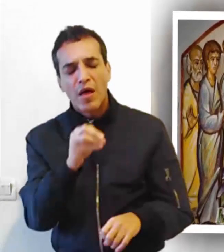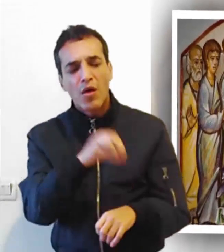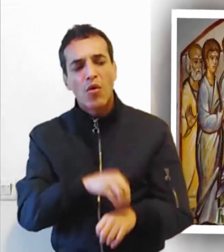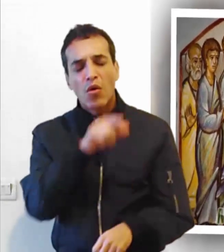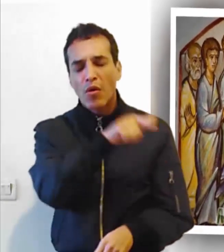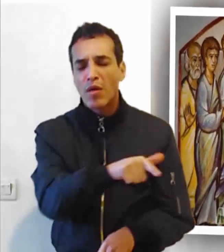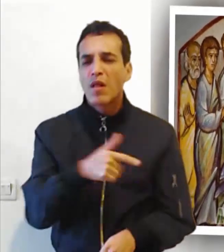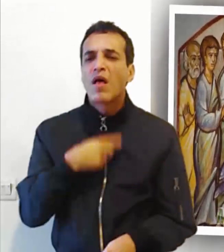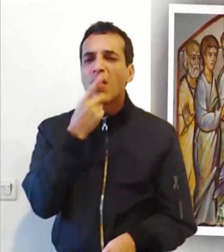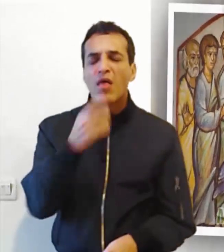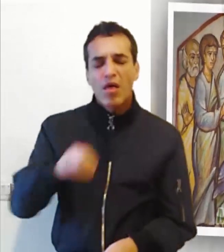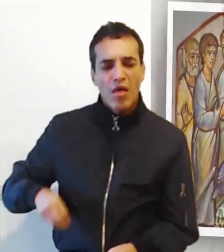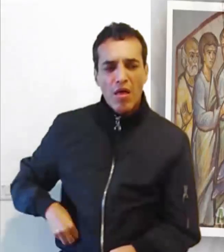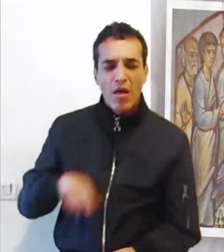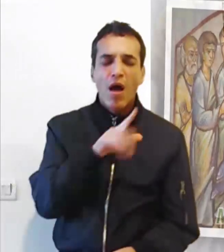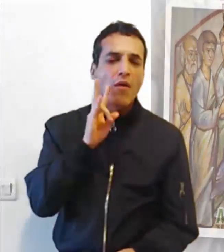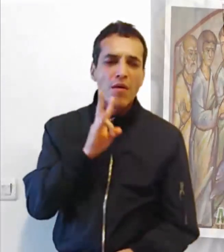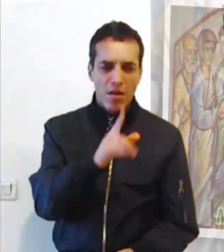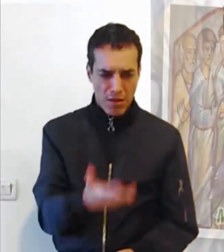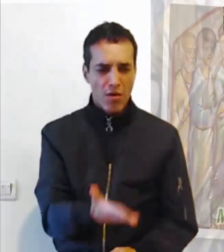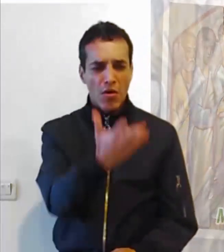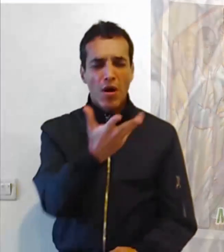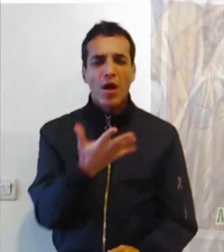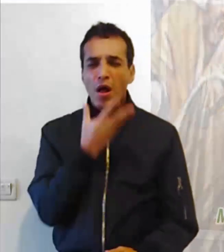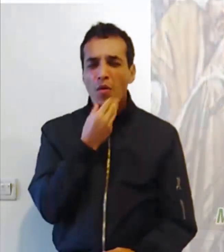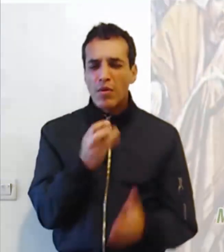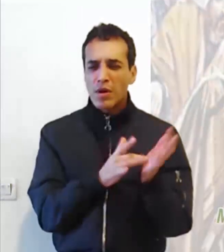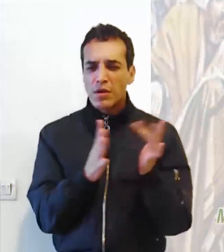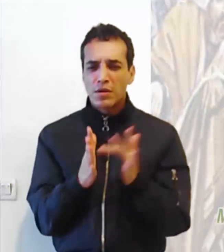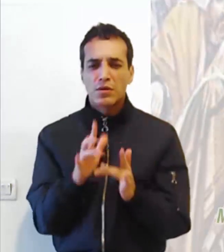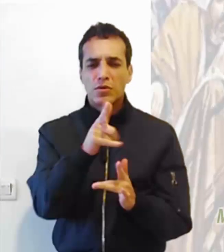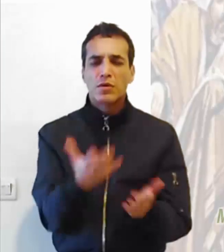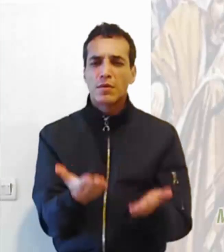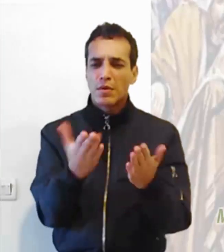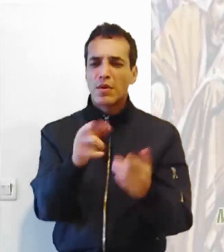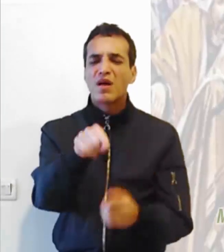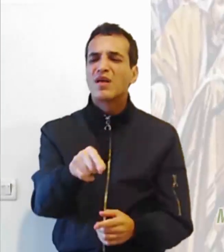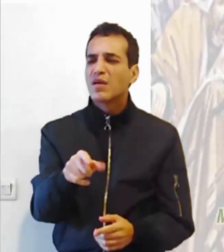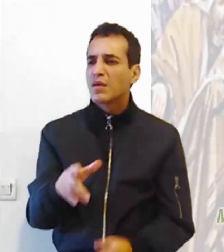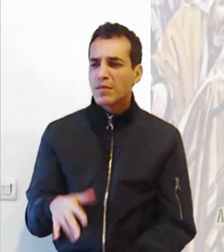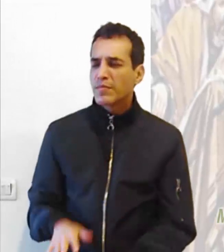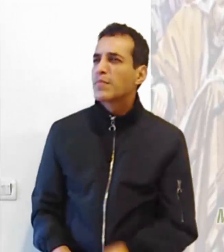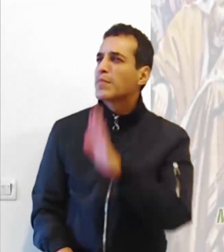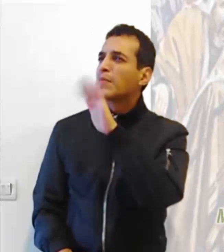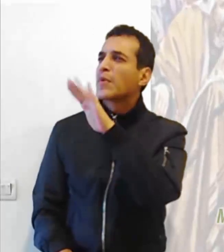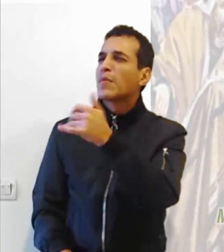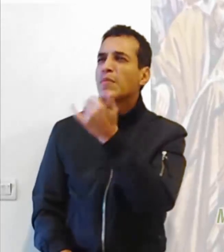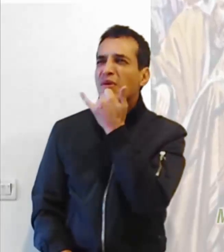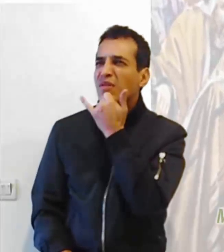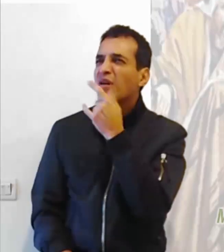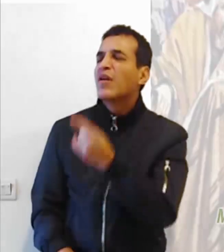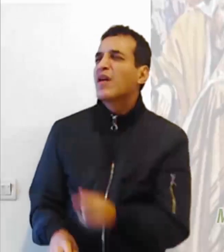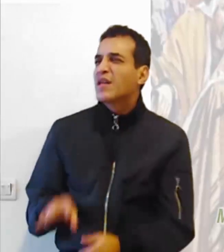levántate y ponte allí en medio. Después les preguntó, ¿qué es lo que está permitido hacer en